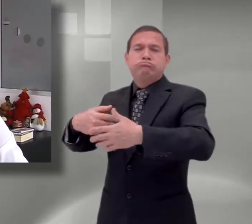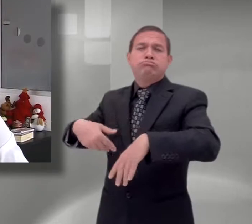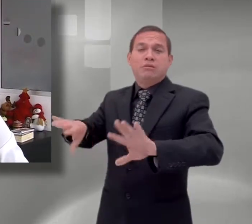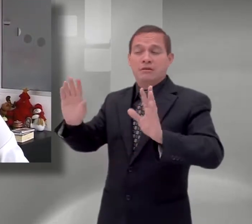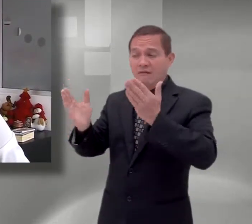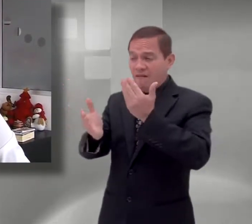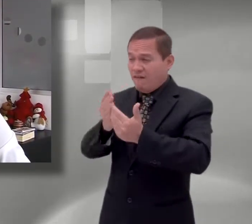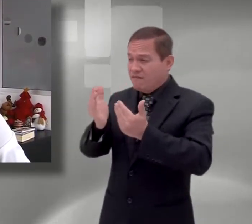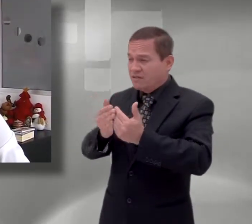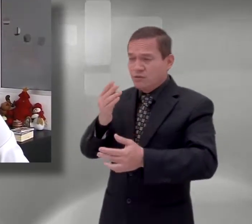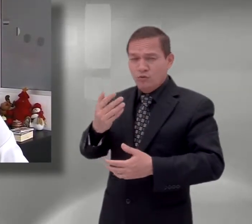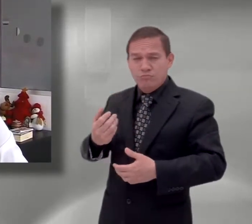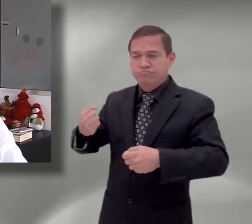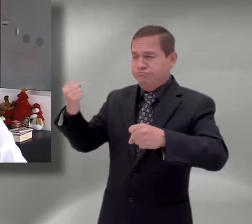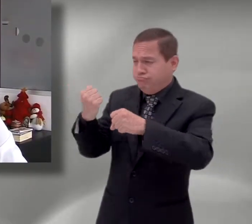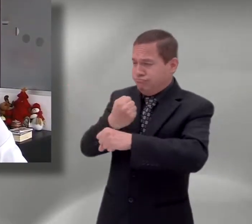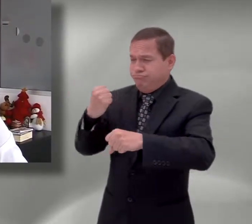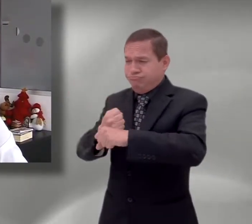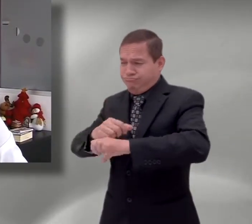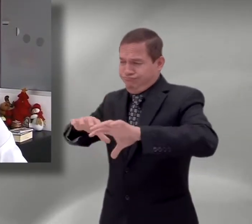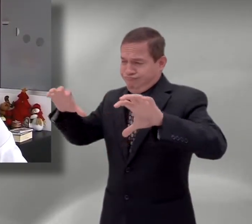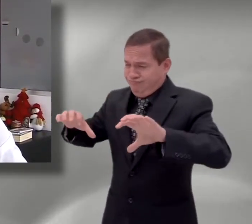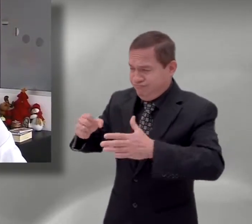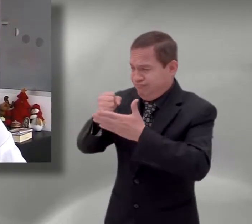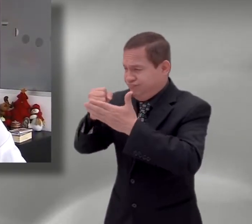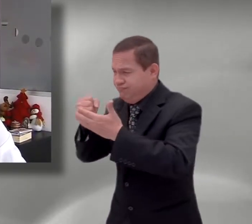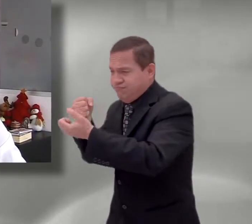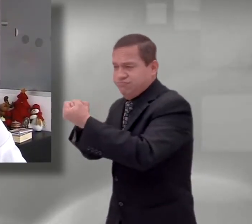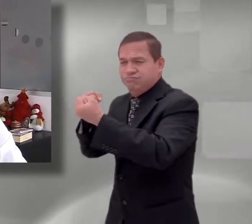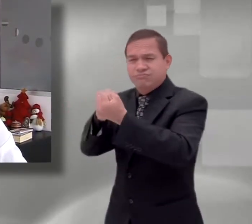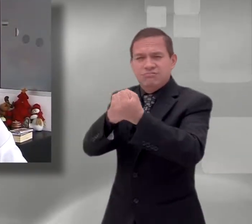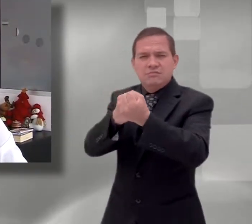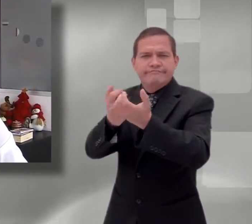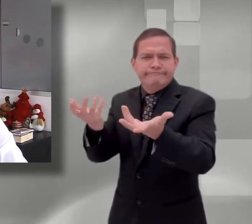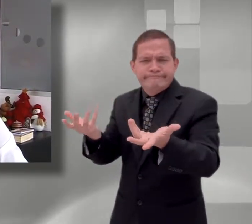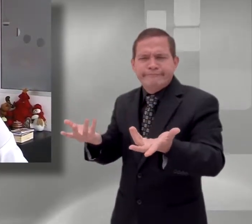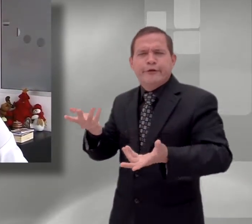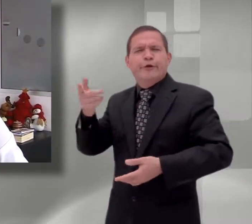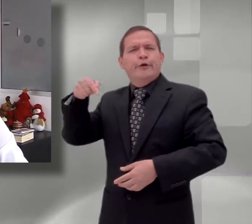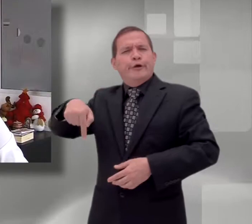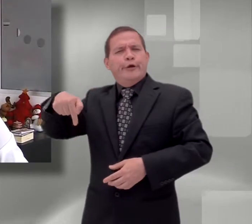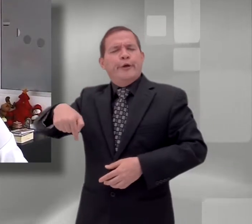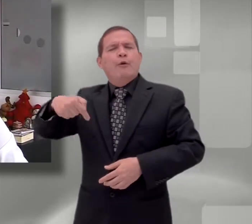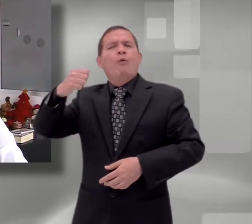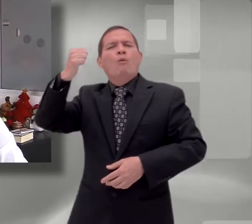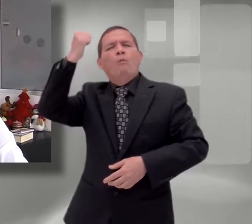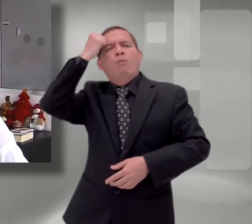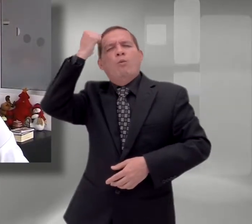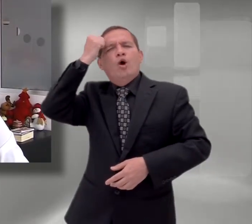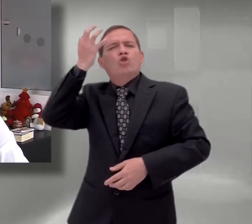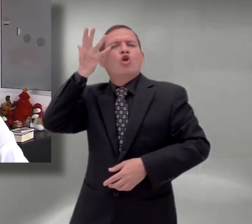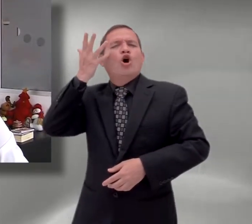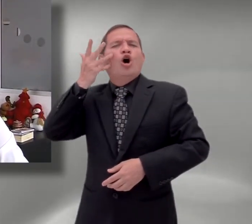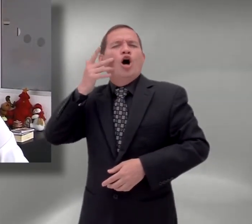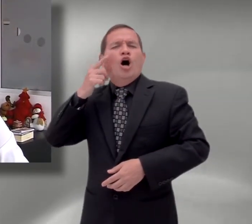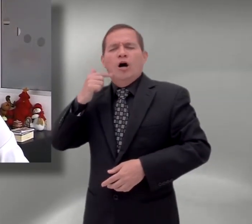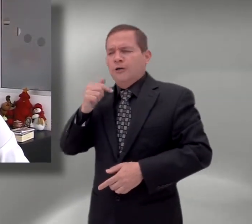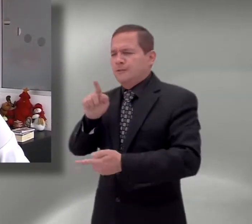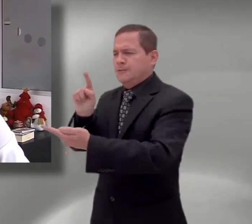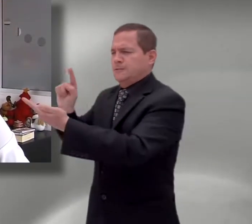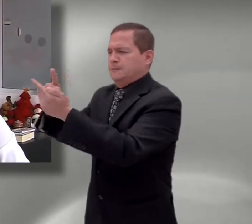que recorrer que forma parte de la cotidianidad de cada uno de nuestros docentes. en ese campus virtual,